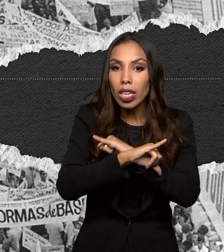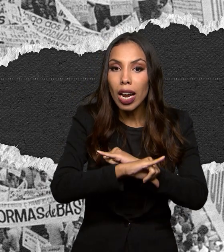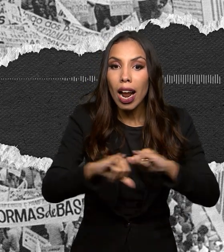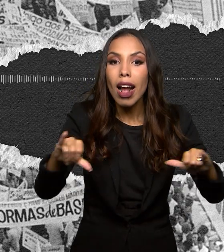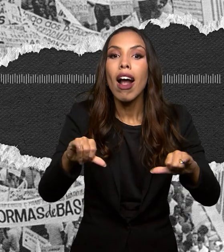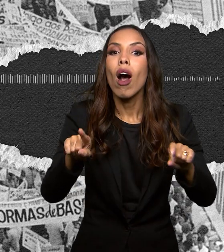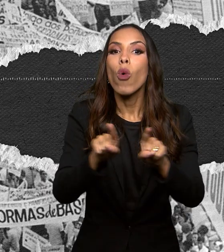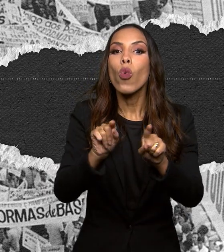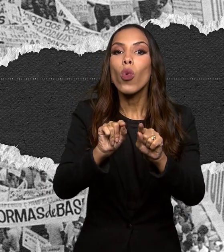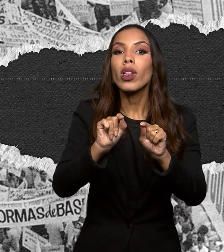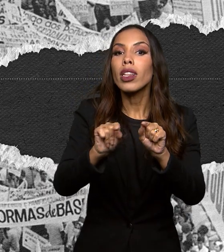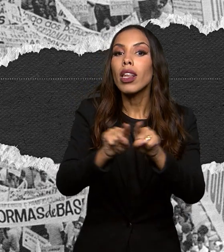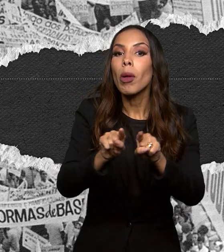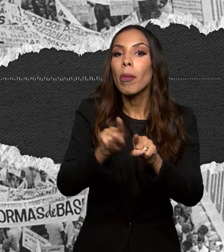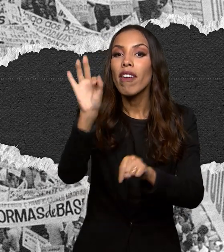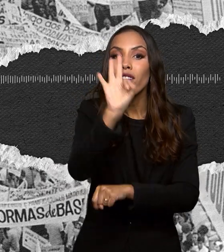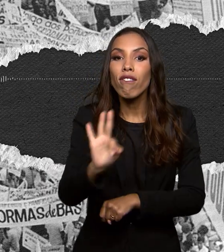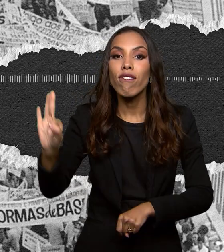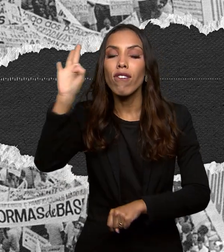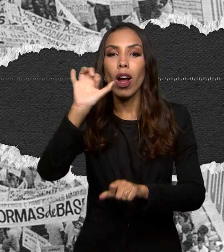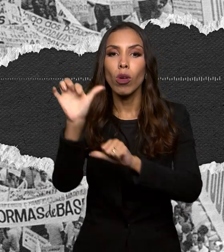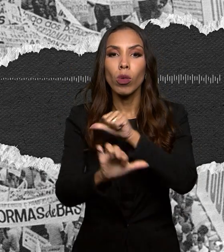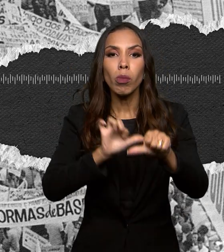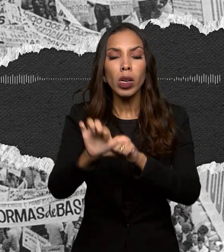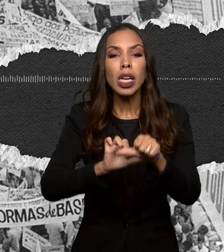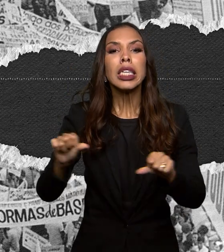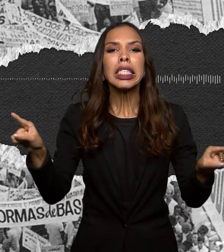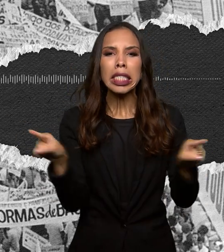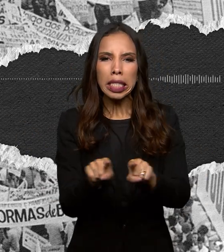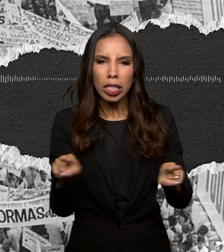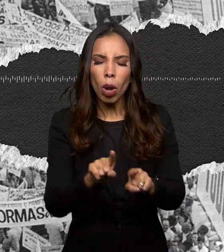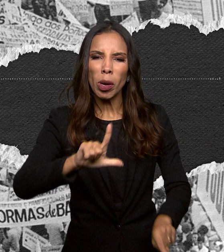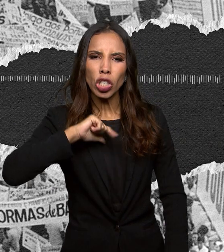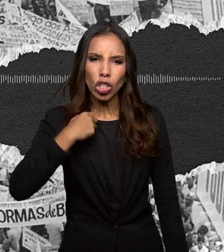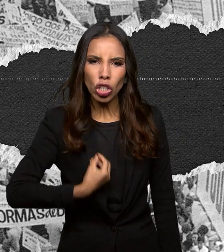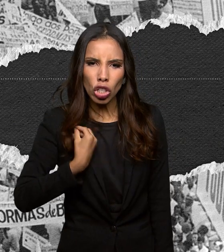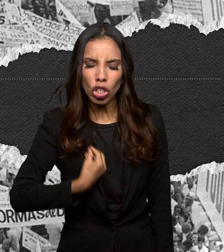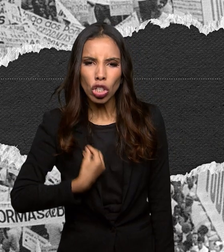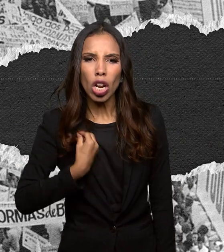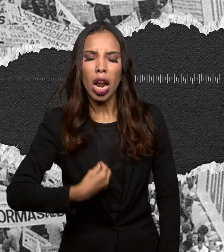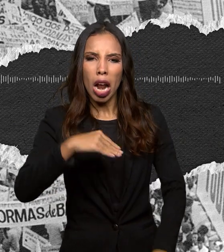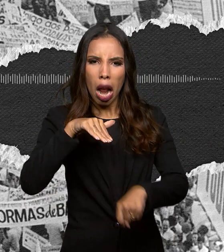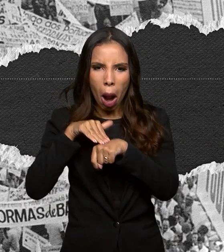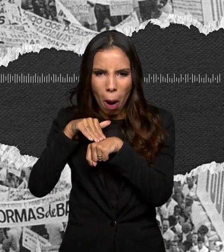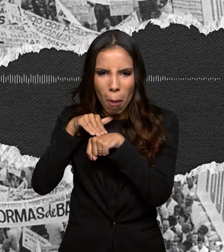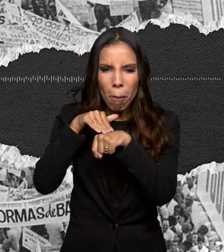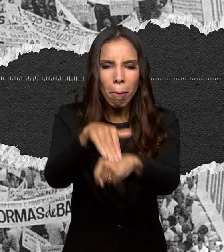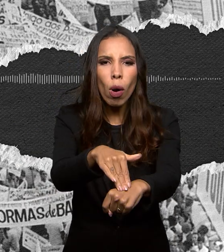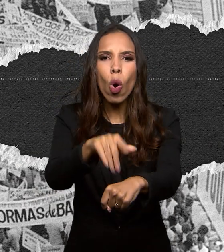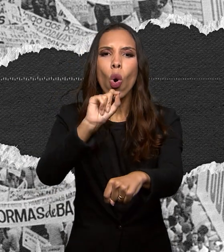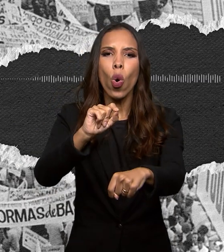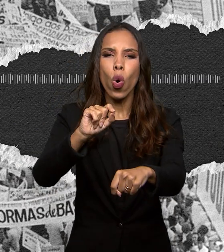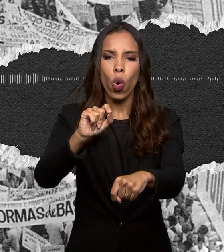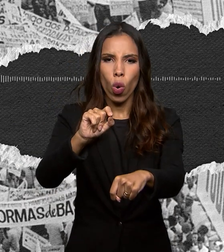Também está consignada, nesta mensagem, a reforma universitária